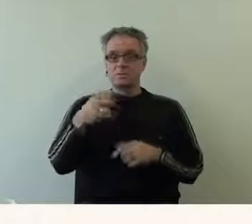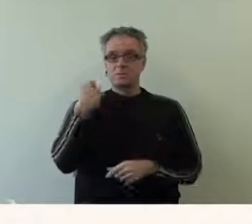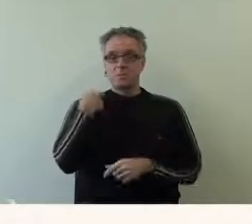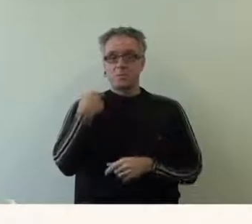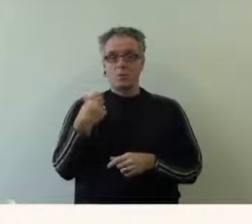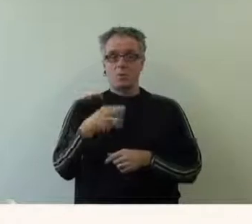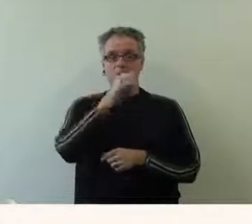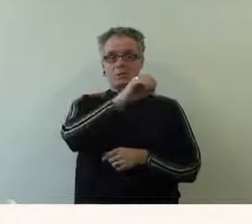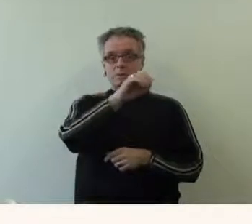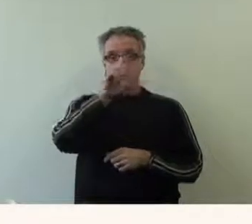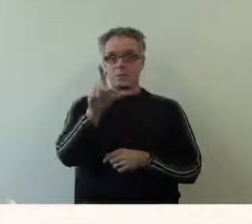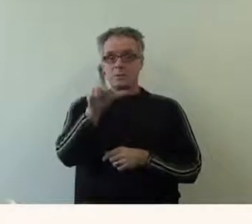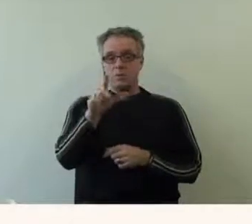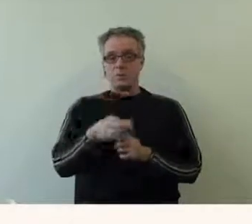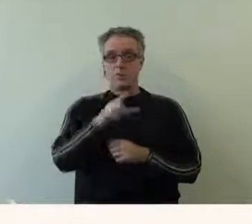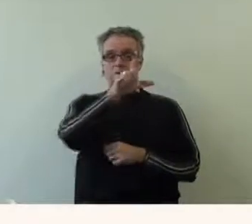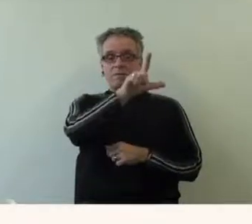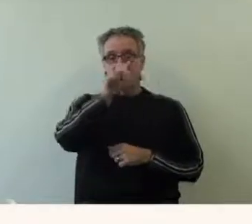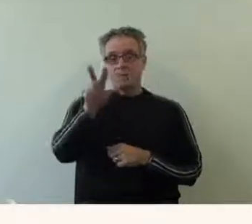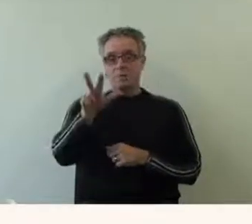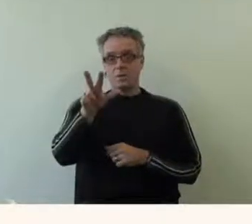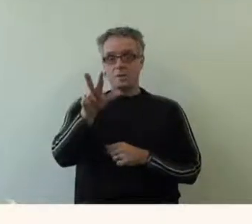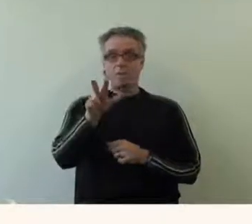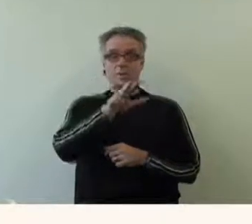23 40 66 23,